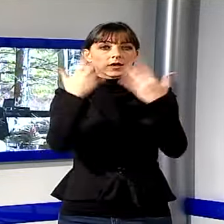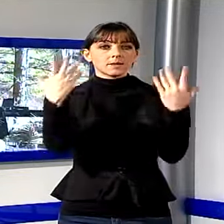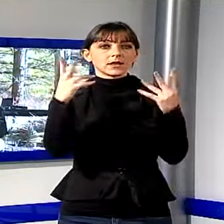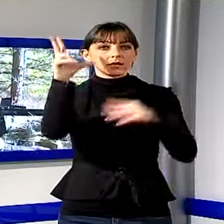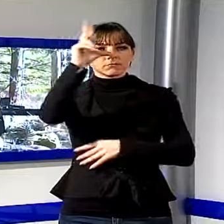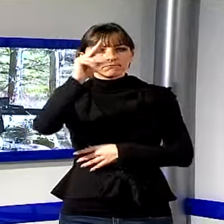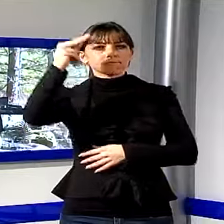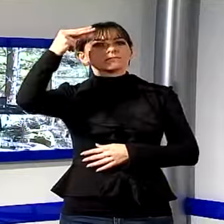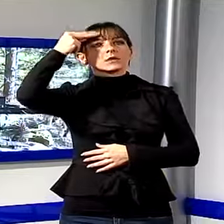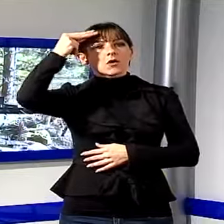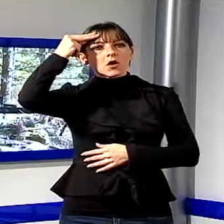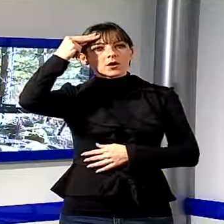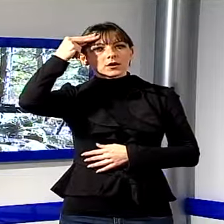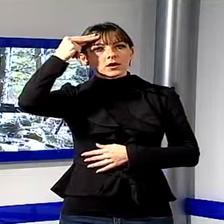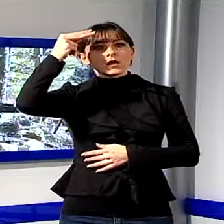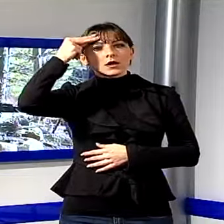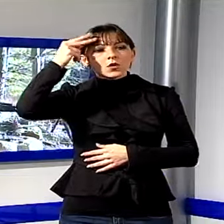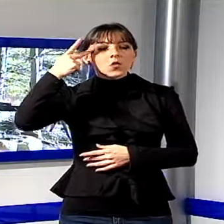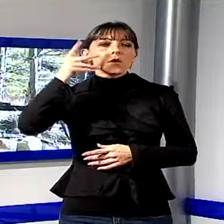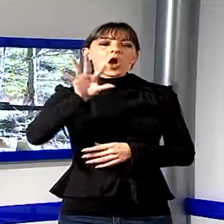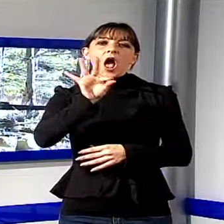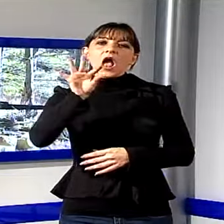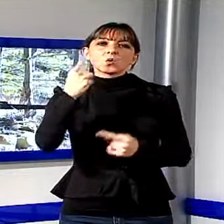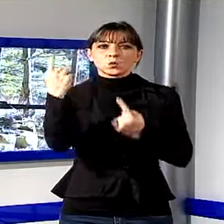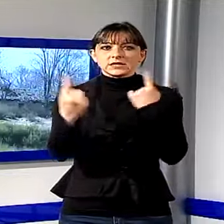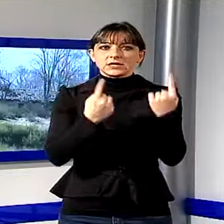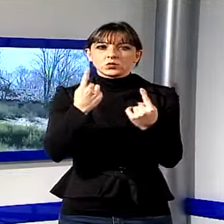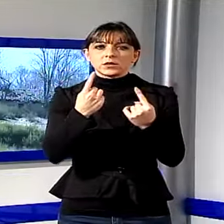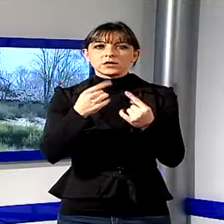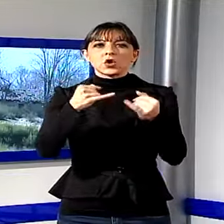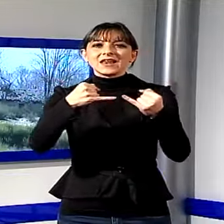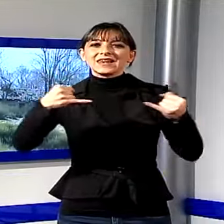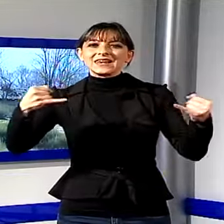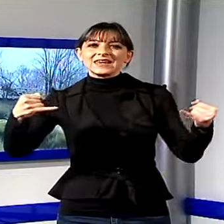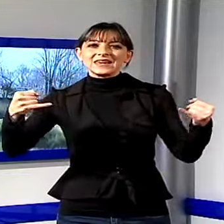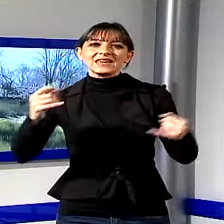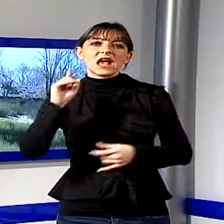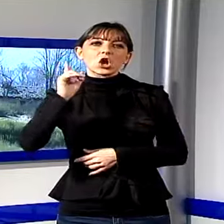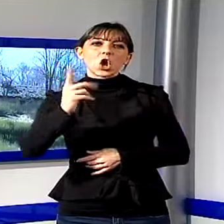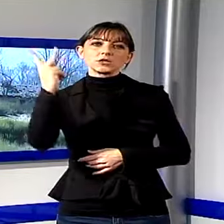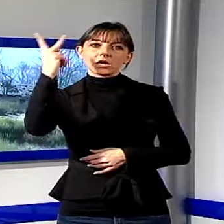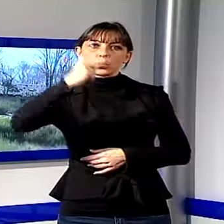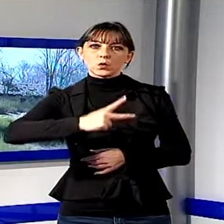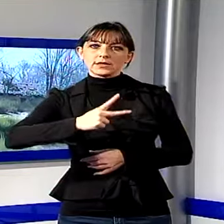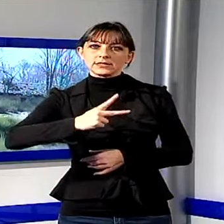Sommocolonia grazie ai figuranti della linea gotica della Lucchesia. Tutto il materiale realizzato da Nazareno Giusti e Cesare